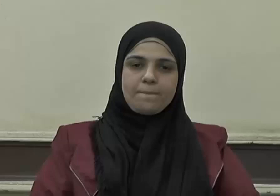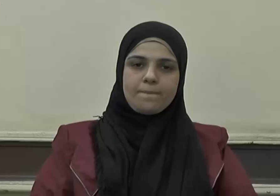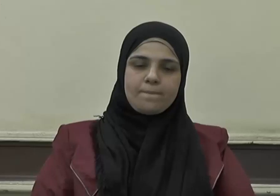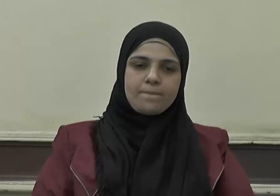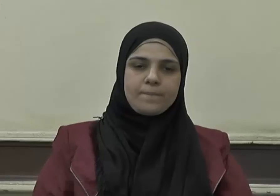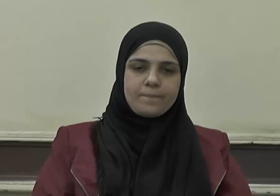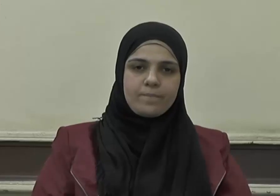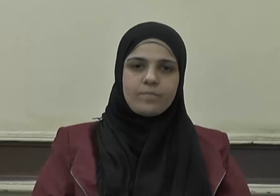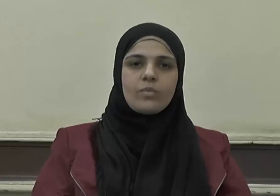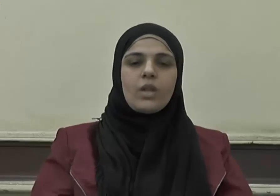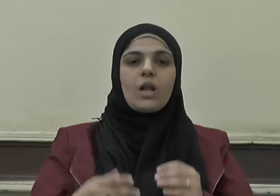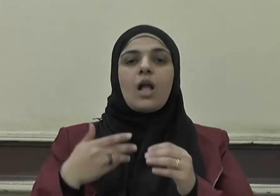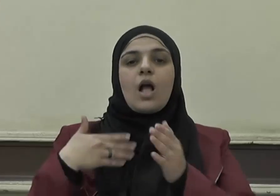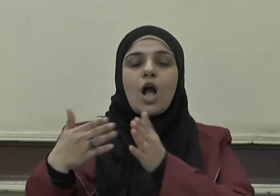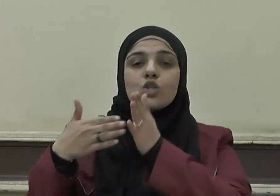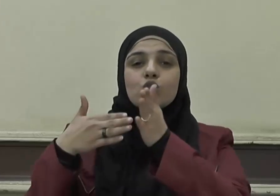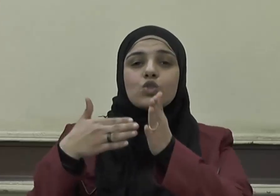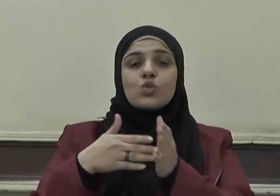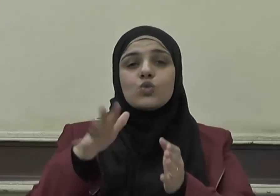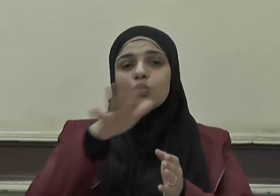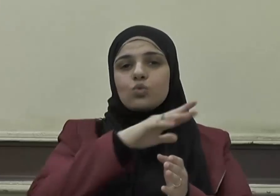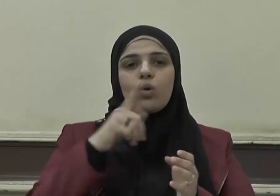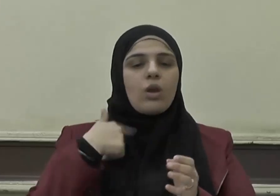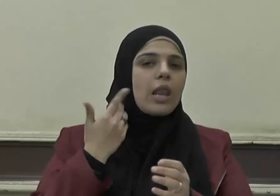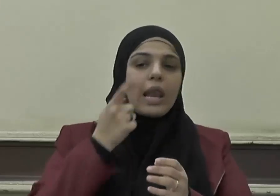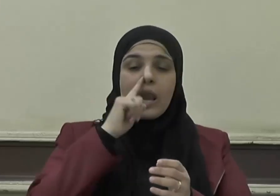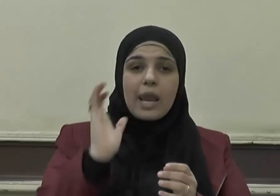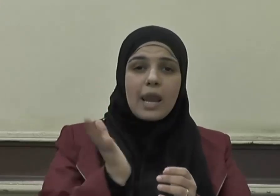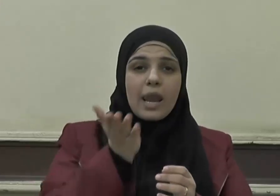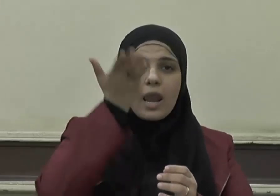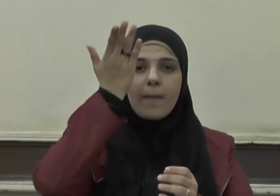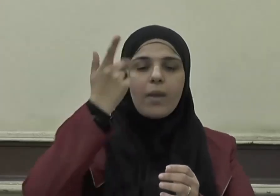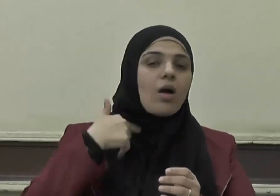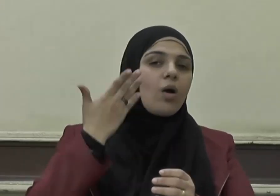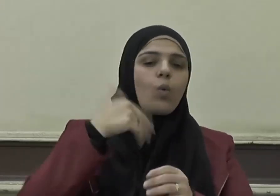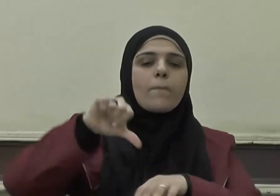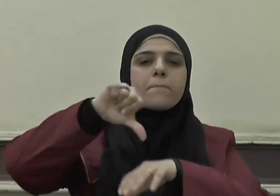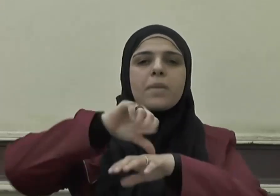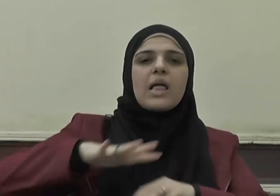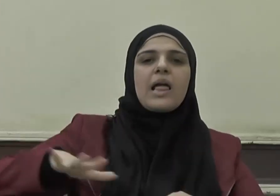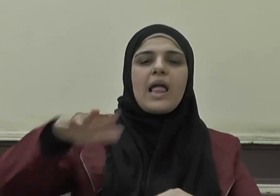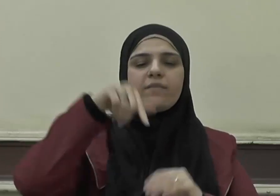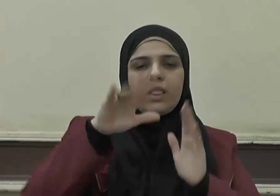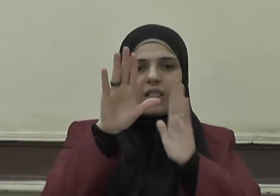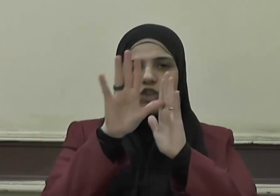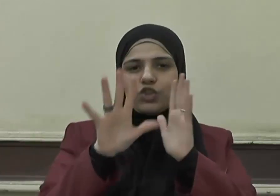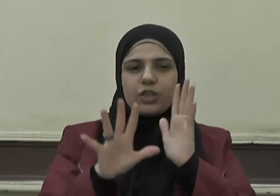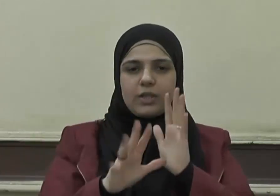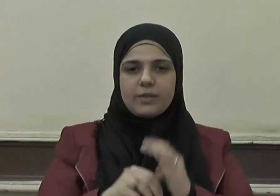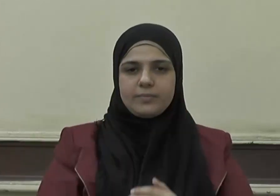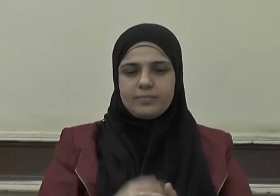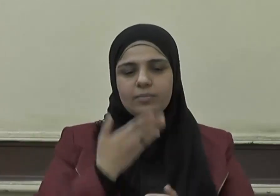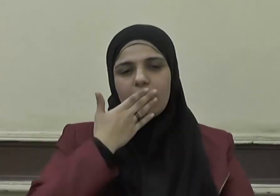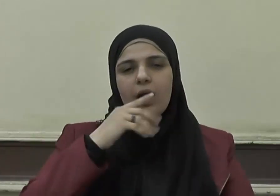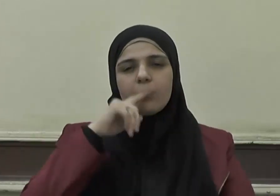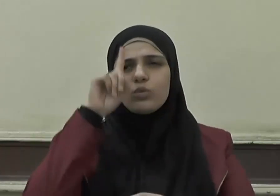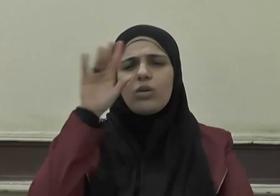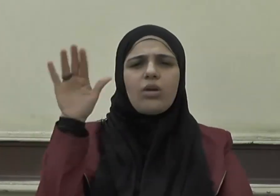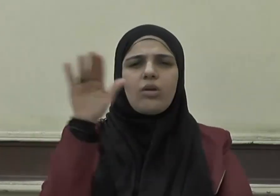السنة النبوية المشرفة ومكانتها في التشريع الحمد لله